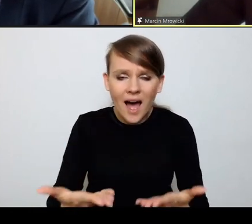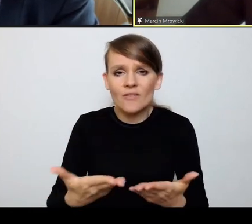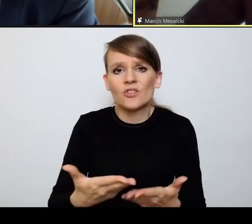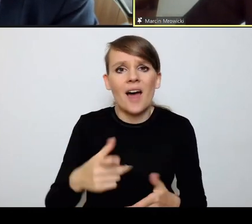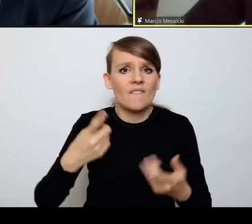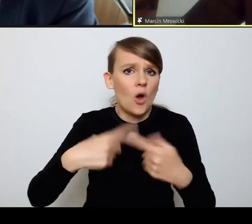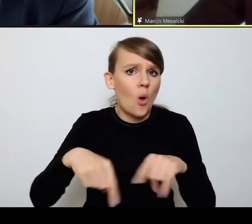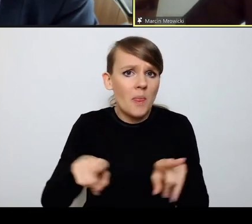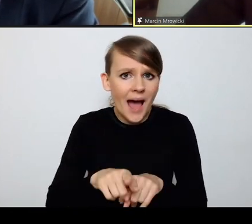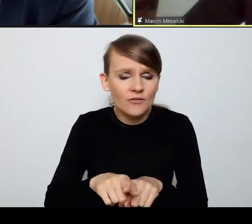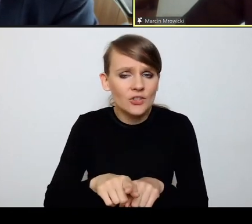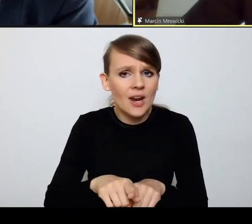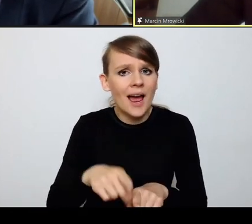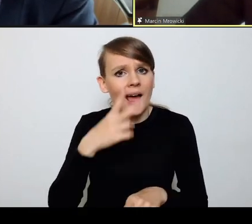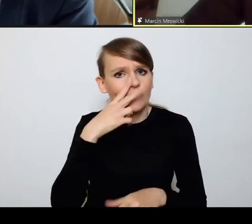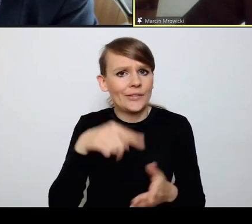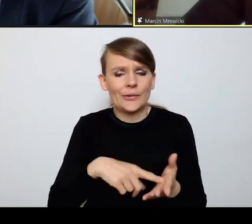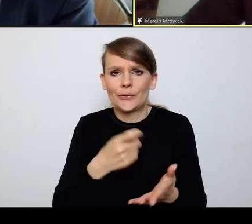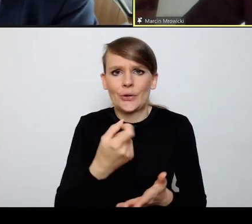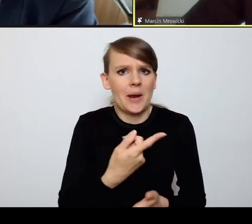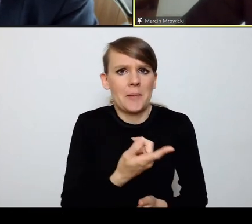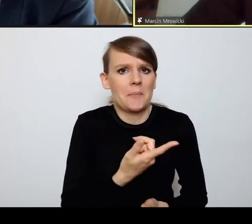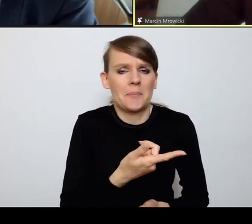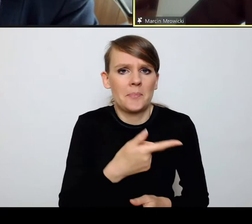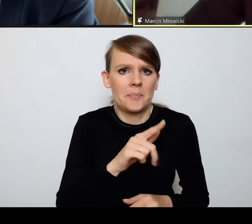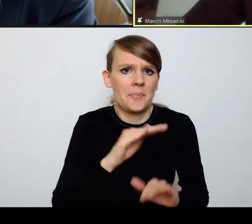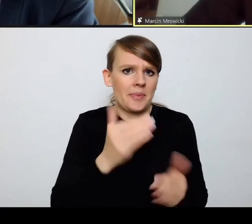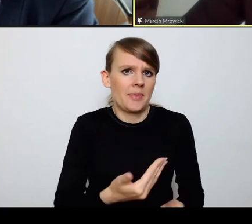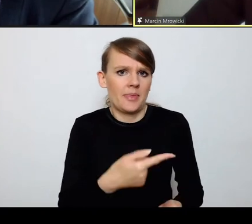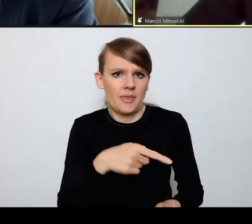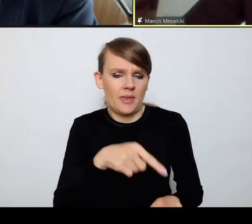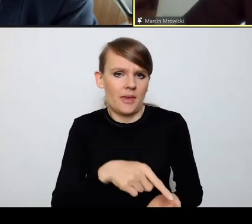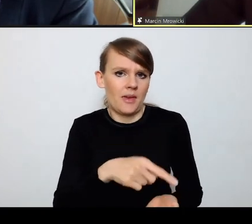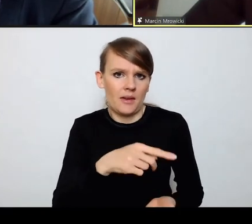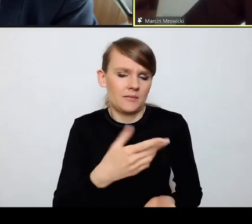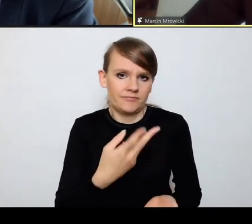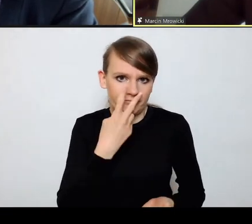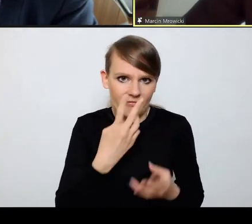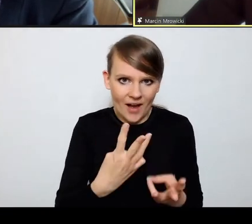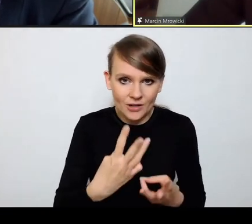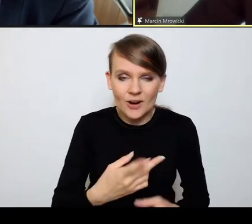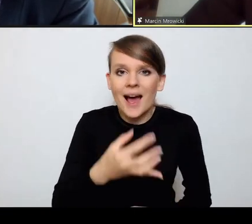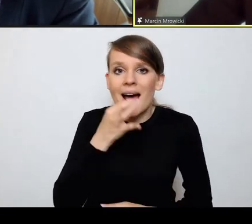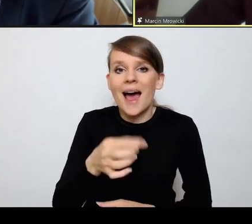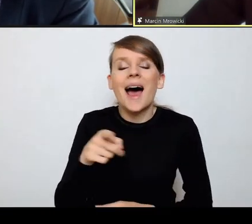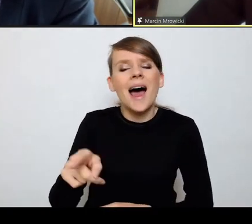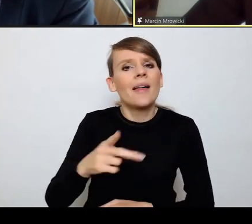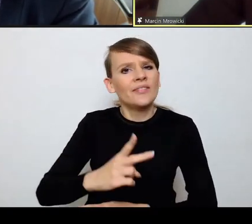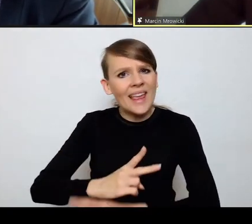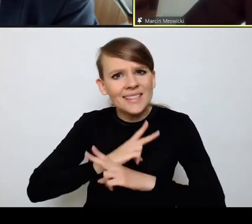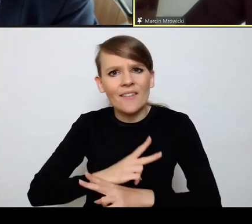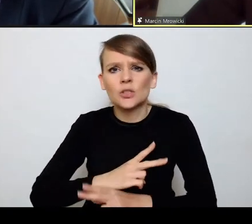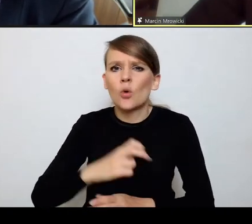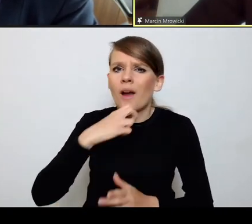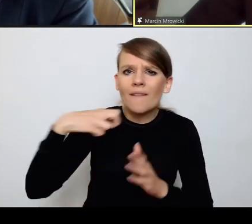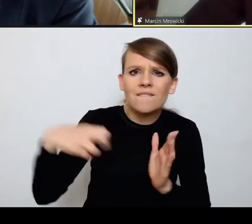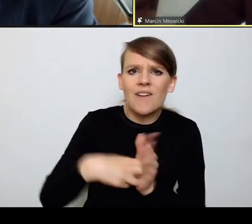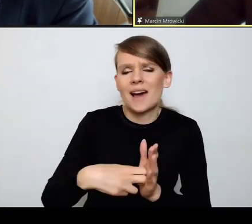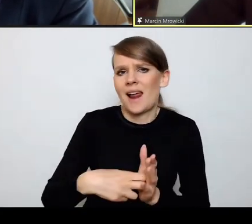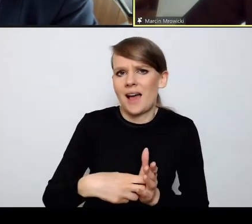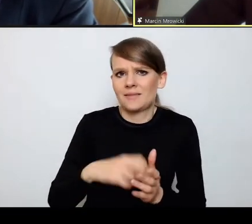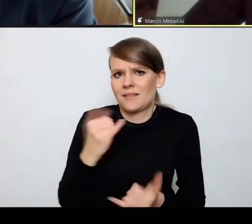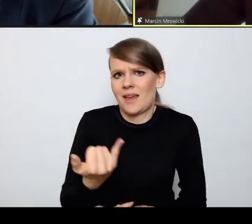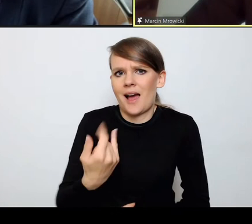Więc moje pytanie jest, jakie jest rozumienie tej niezawisłości w tym kontekście, jakie są jej gwarancje? Czego możemy się nauczyć od